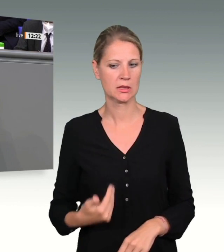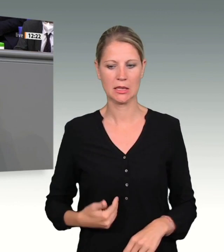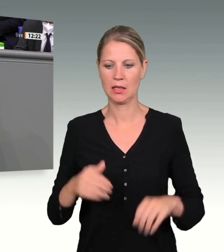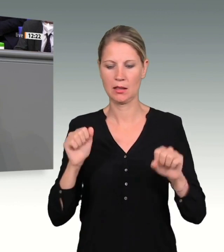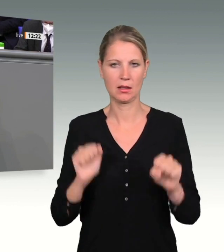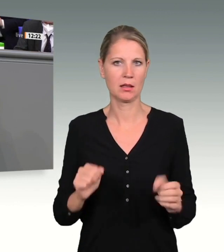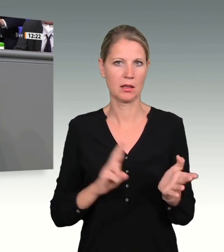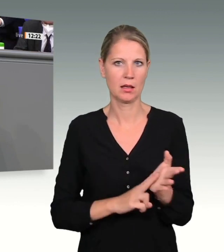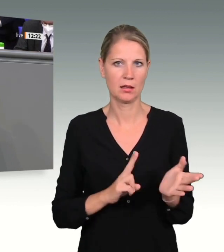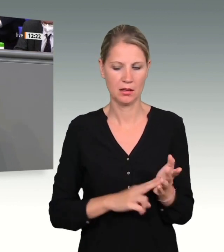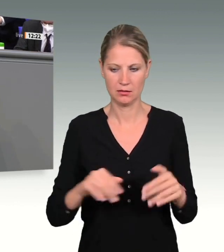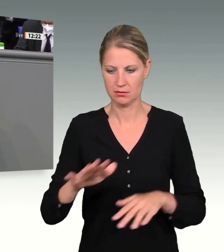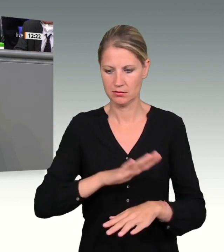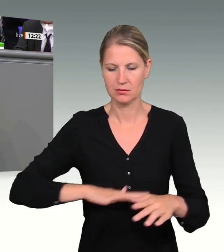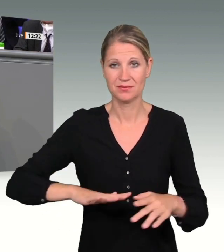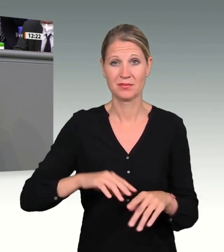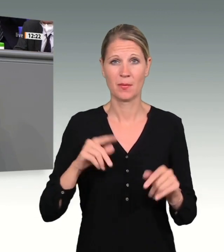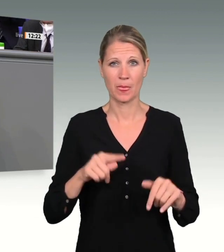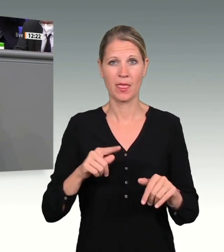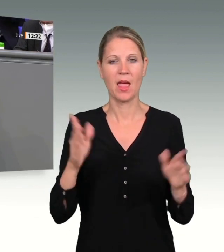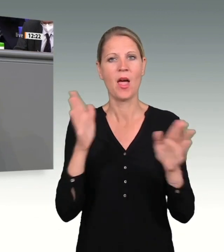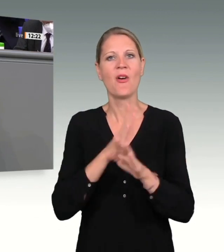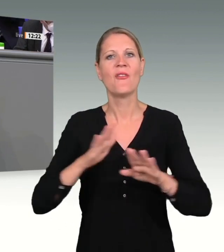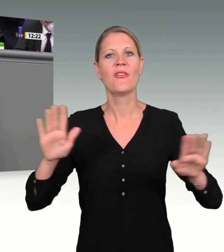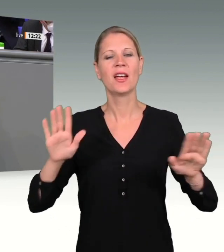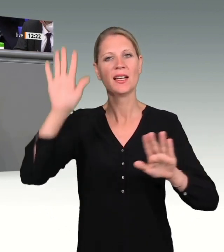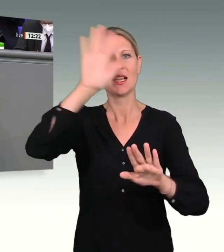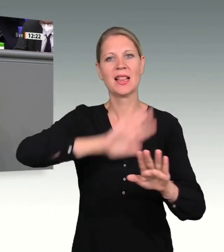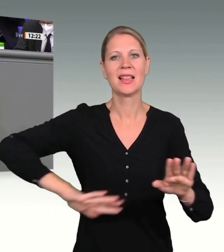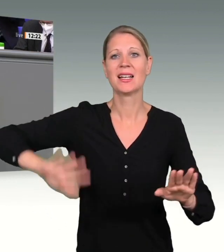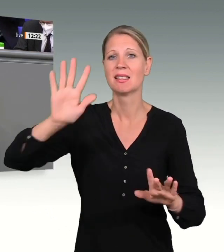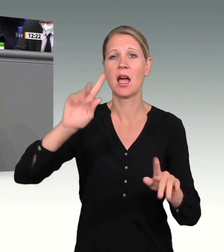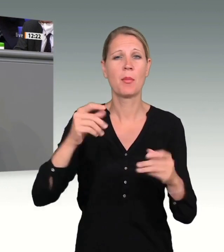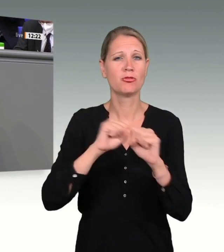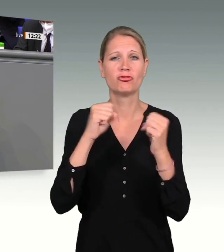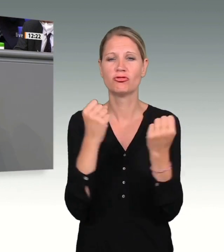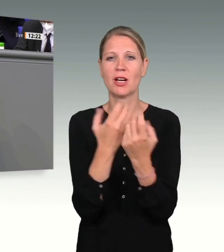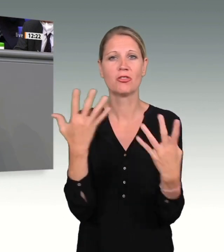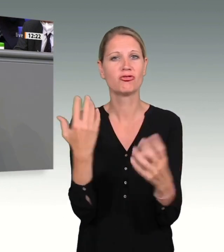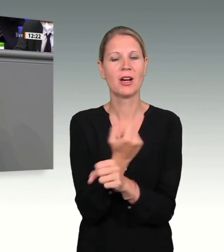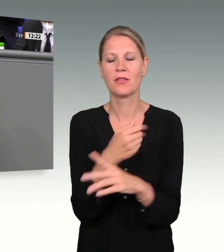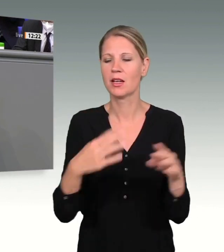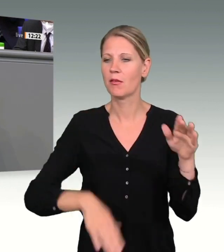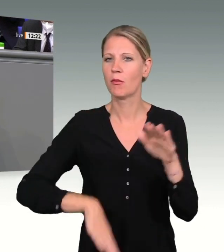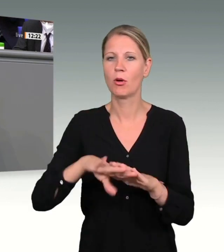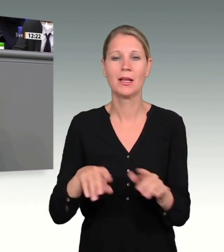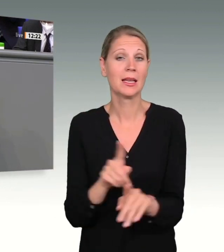Land wird der Staat diesem Anspruch nie in vollem Umfang gerecht werden können, aber in einer Diktatur erst recht nicht.